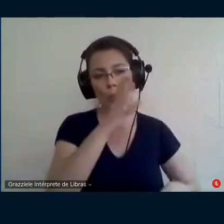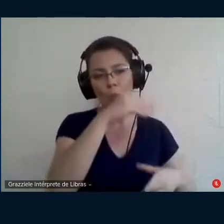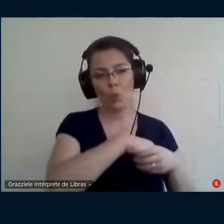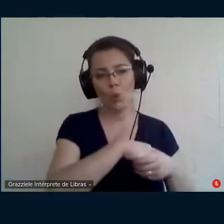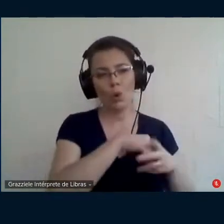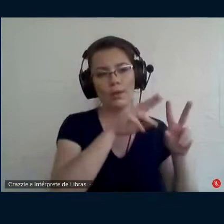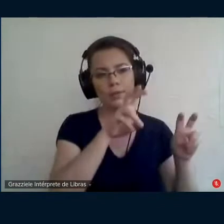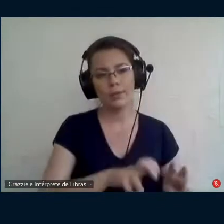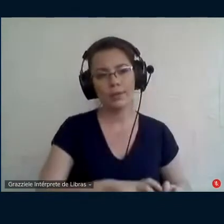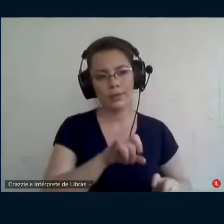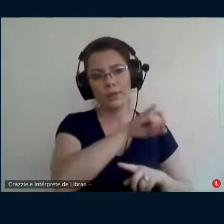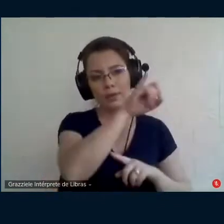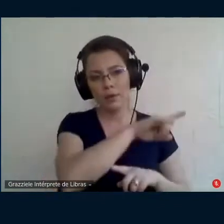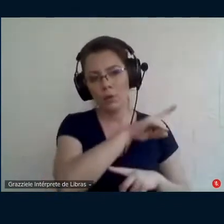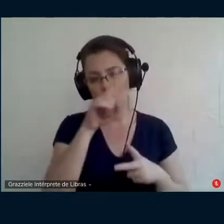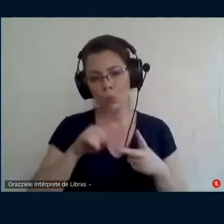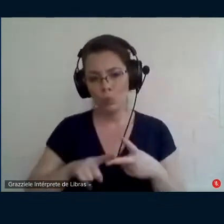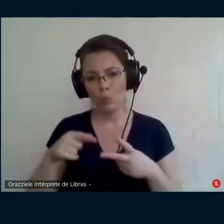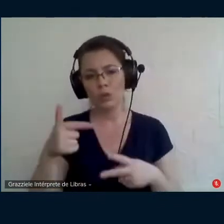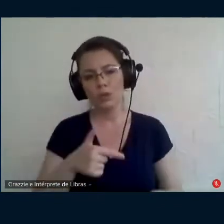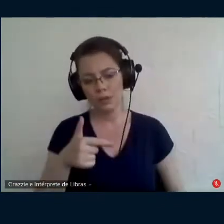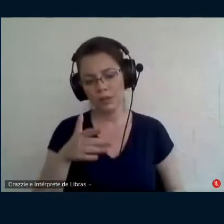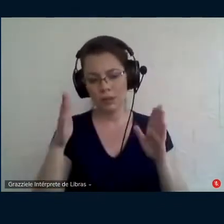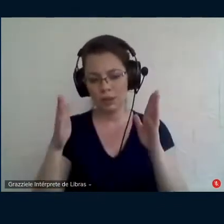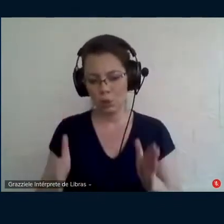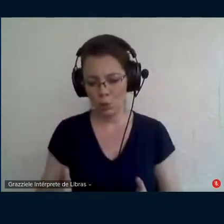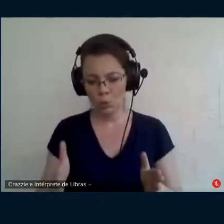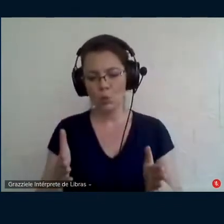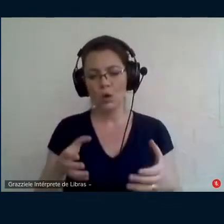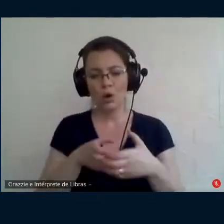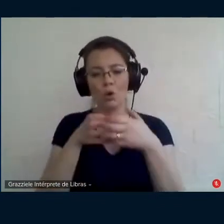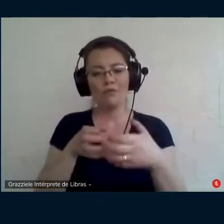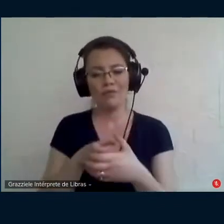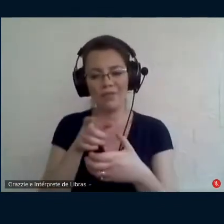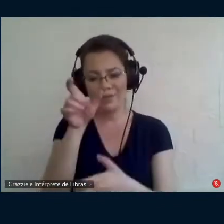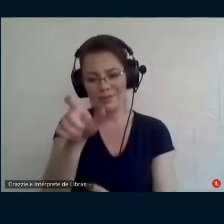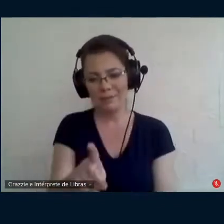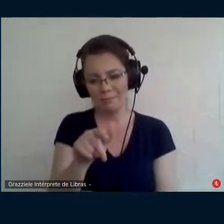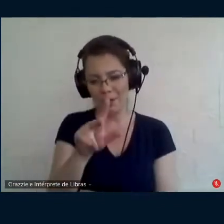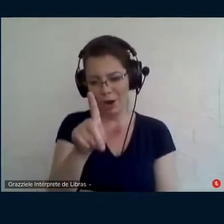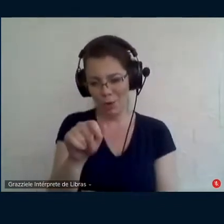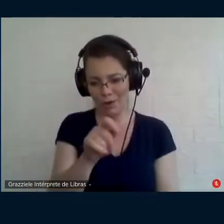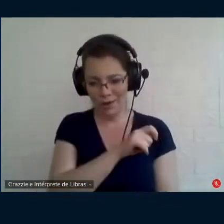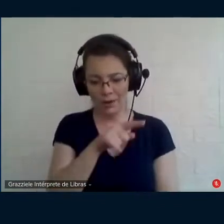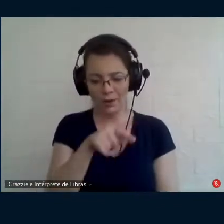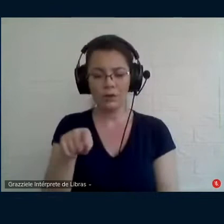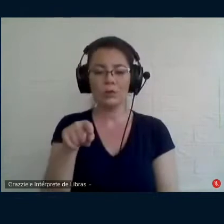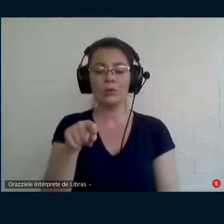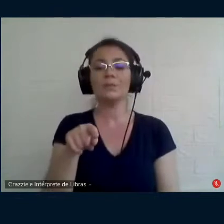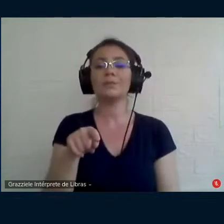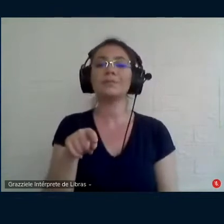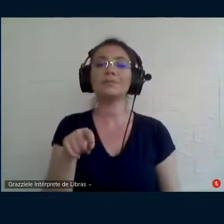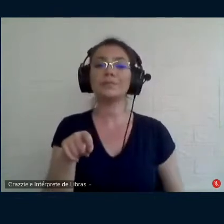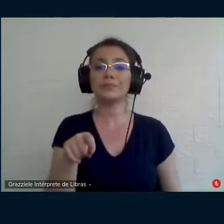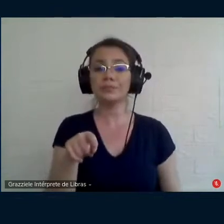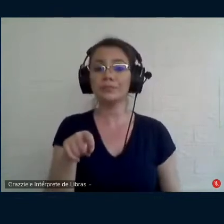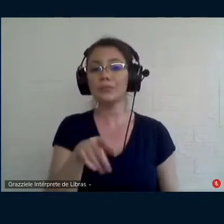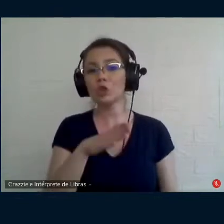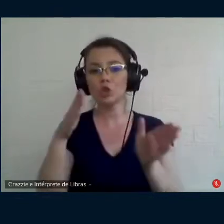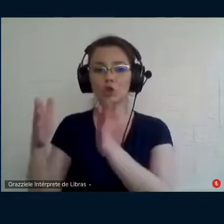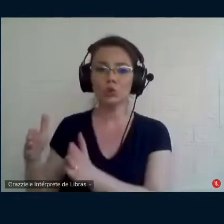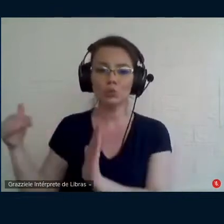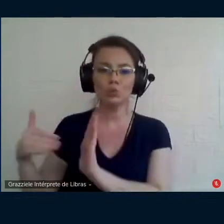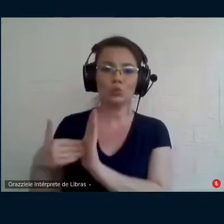segundo bloco que é o bloco das vivências com a Paula e com você, e o último bloco que é essa dupla análise